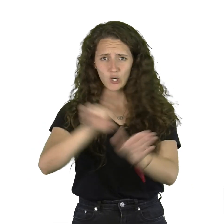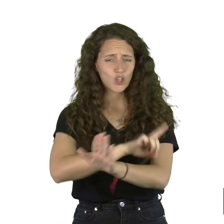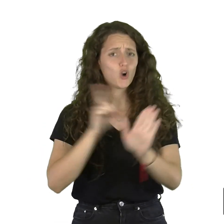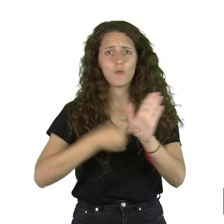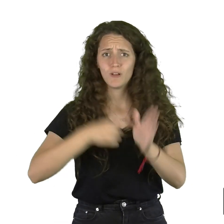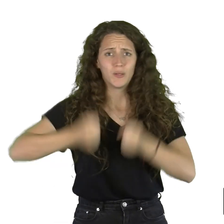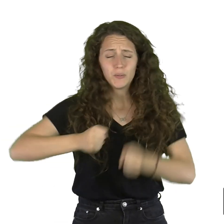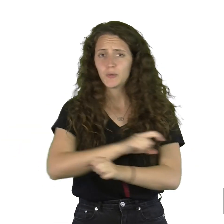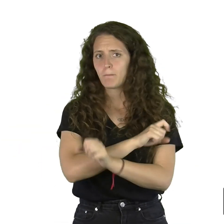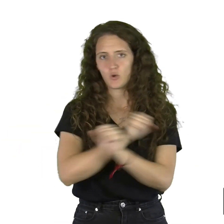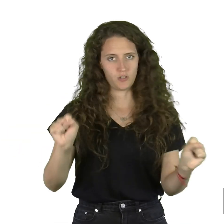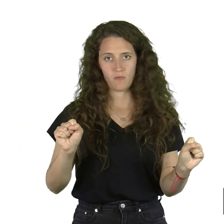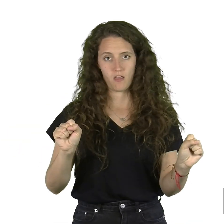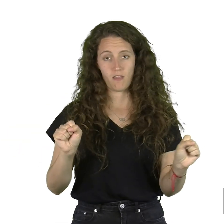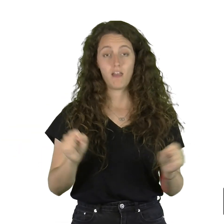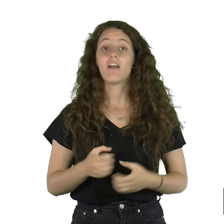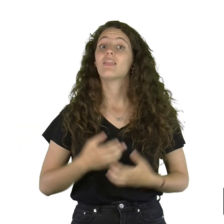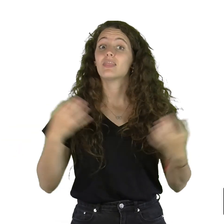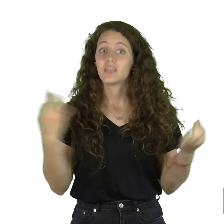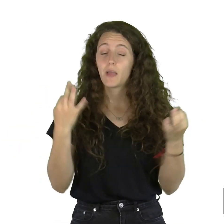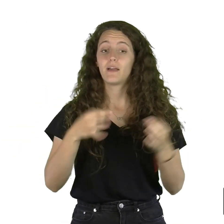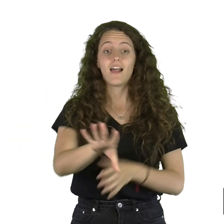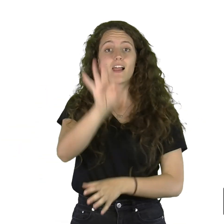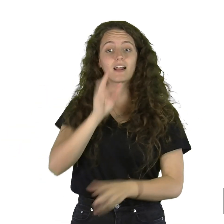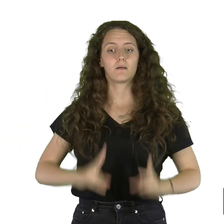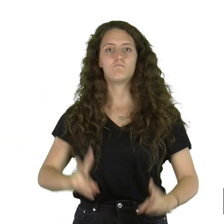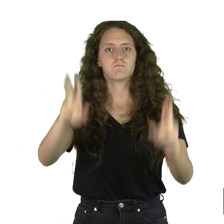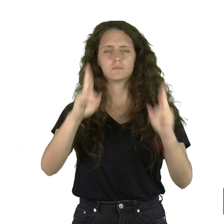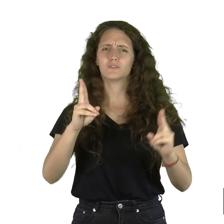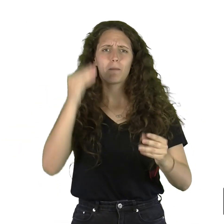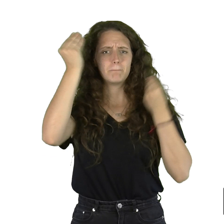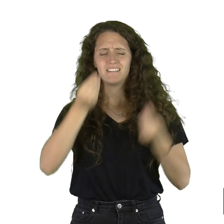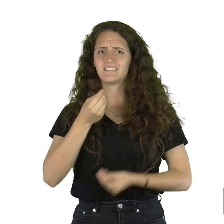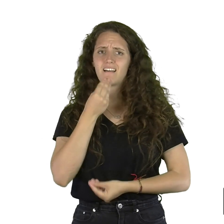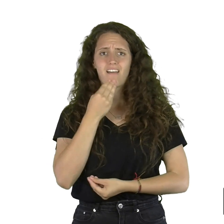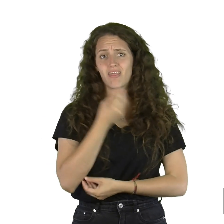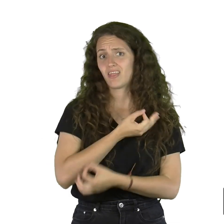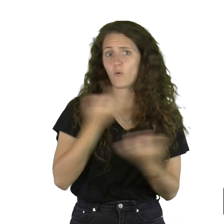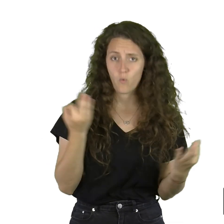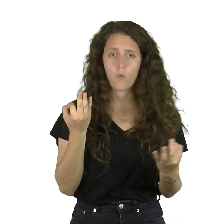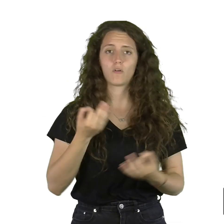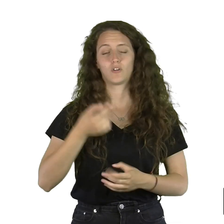todo el encierro Por ello es necesario elegir el tramo que le resulte más adecuado para la carrera